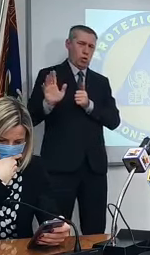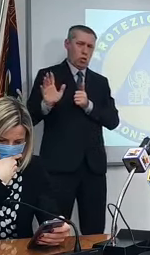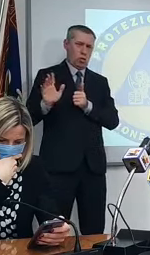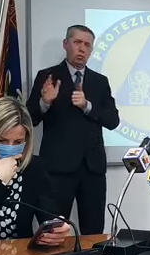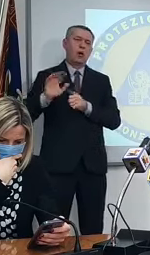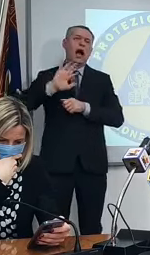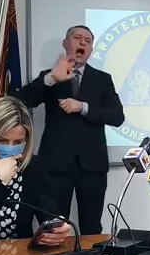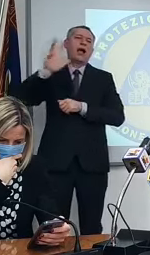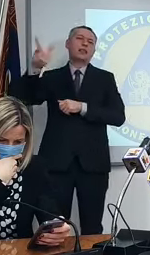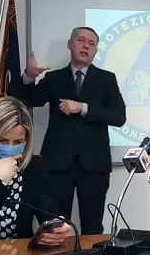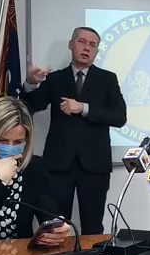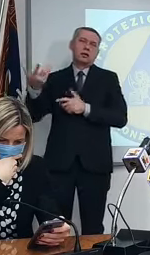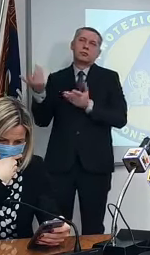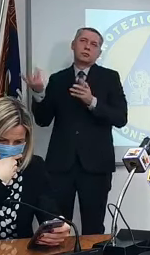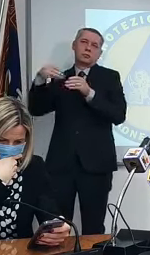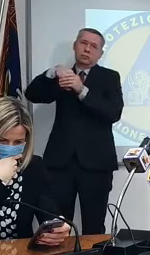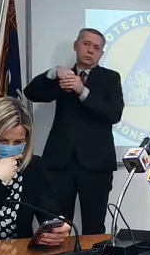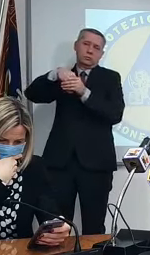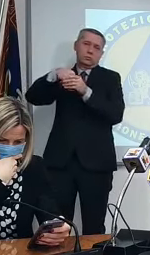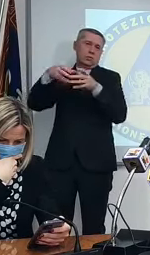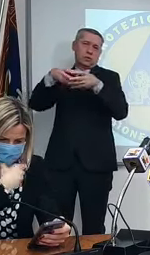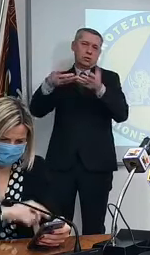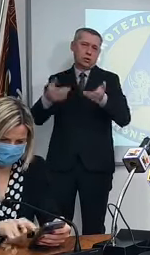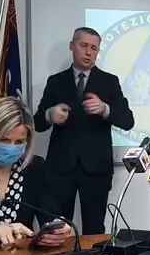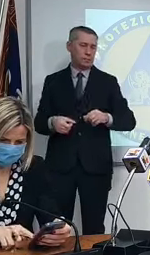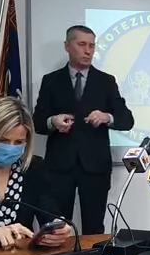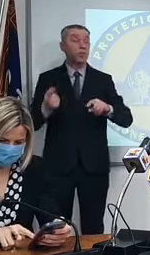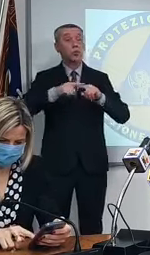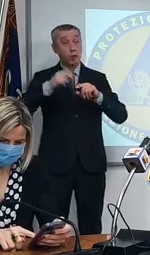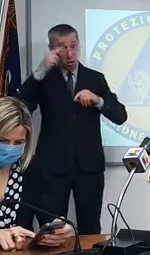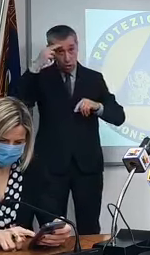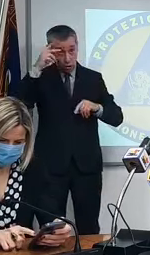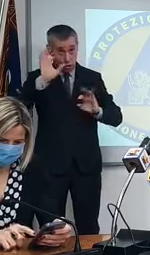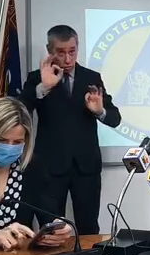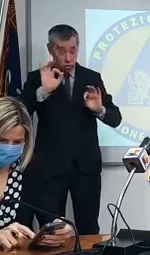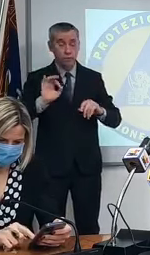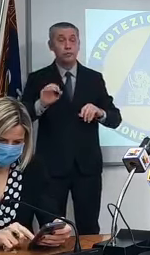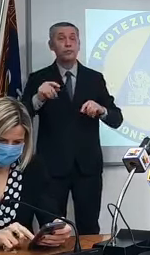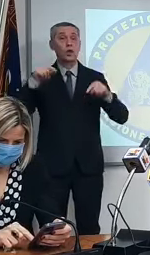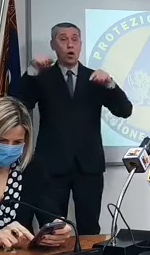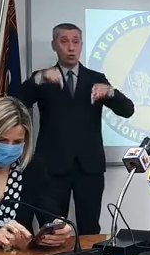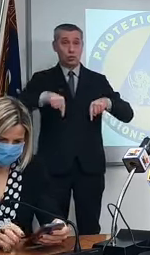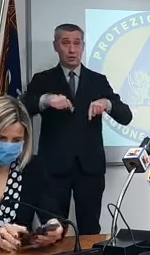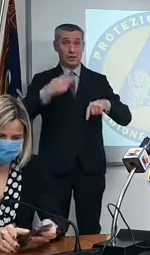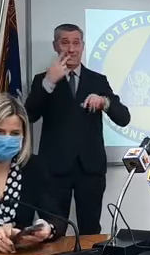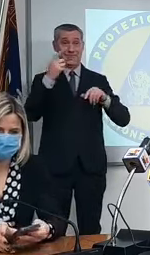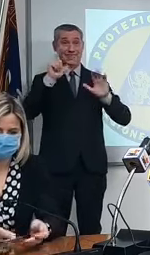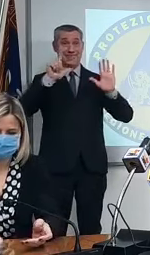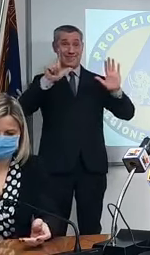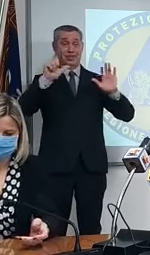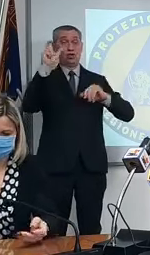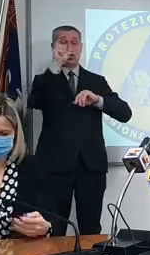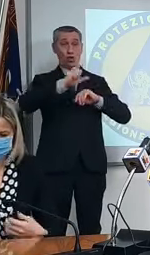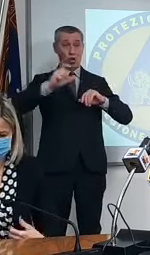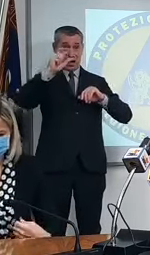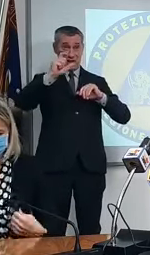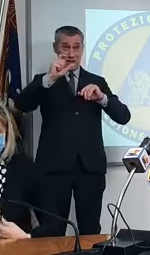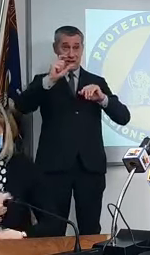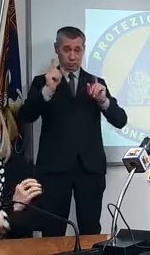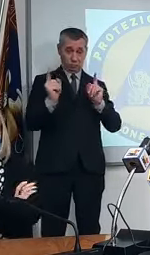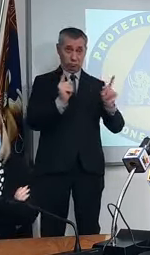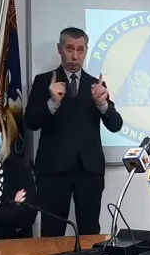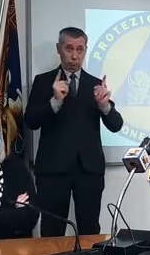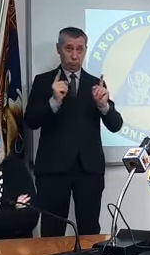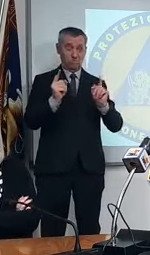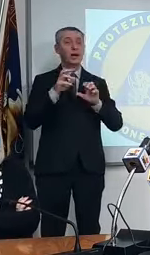categorie altri vi ricordo sempre che ad oggi nei sette giorni siamo la regione che vaccina di più in Italia